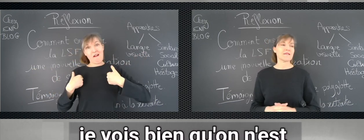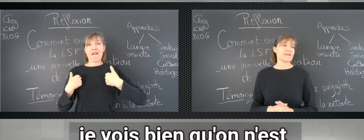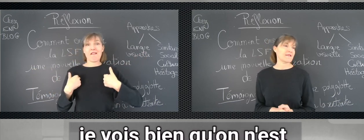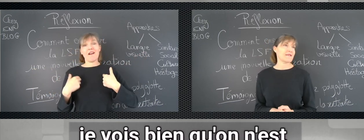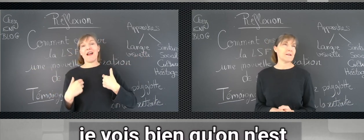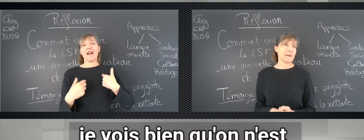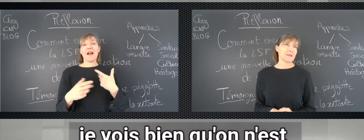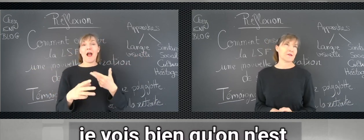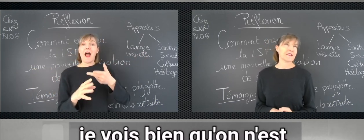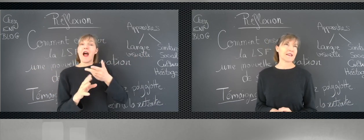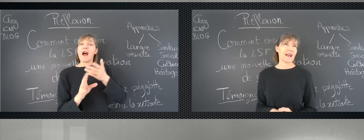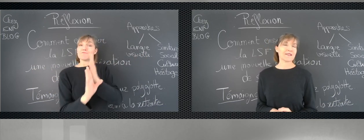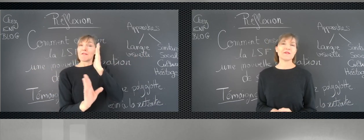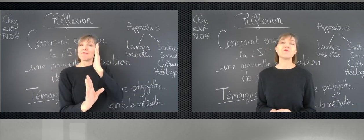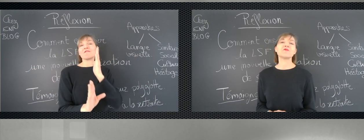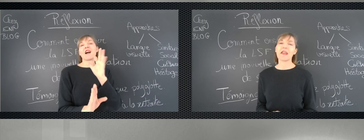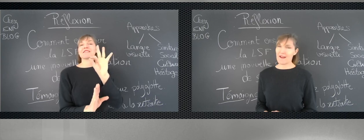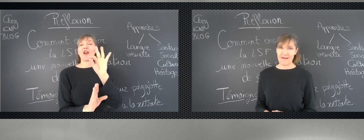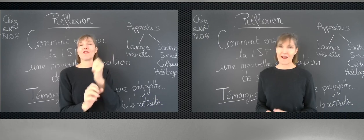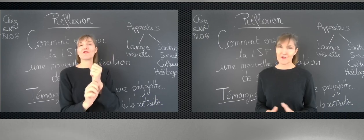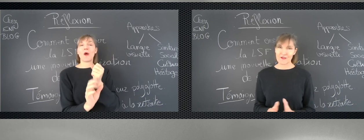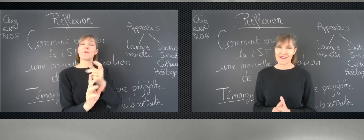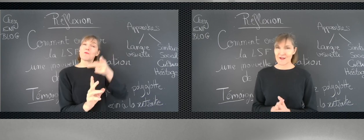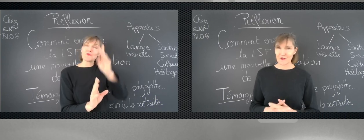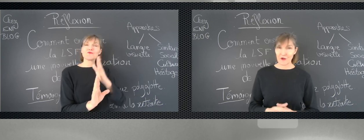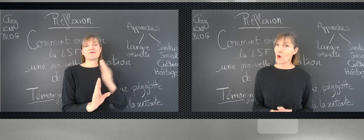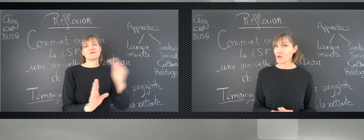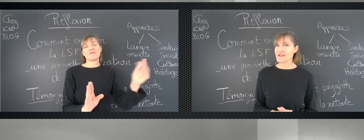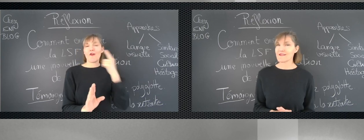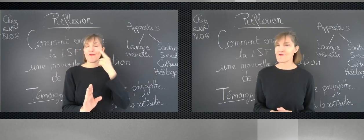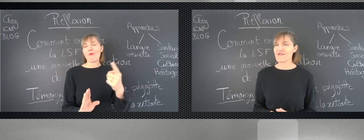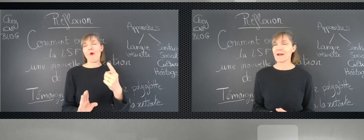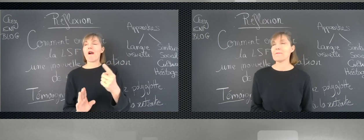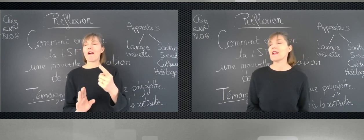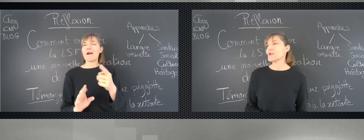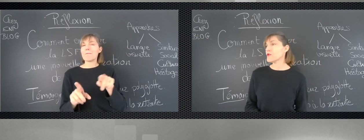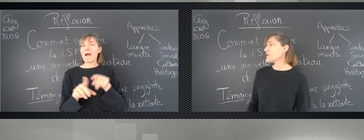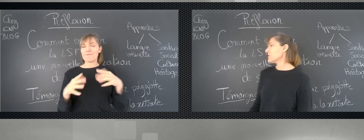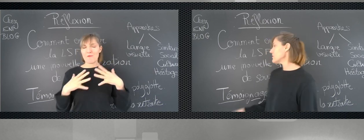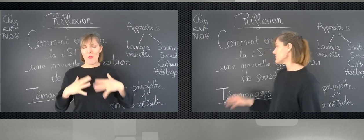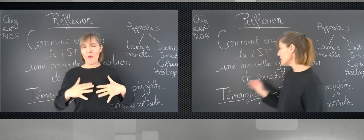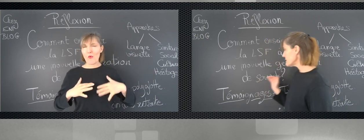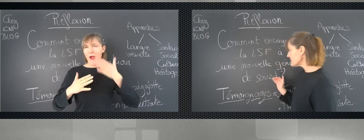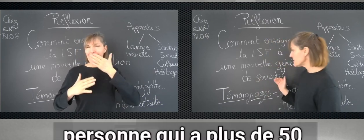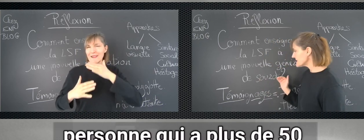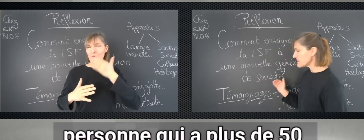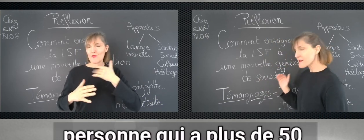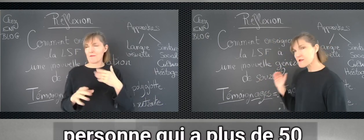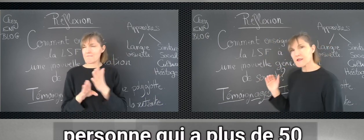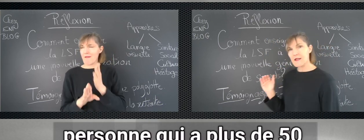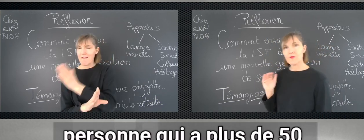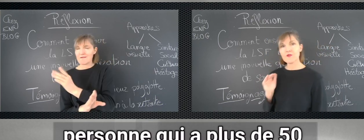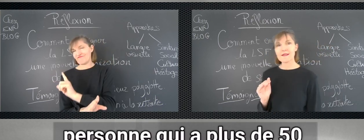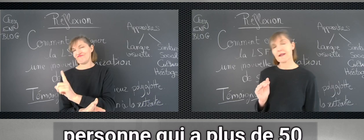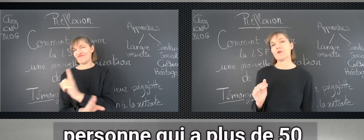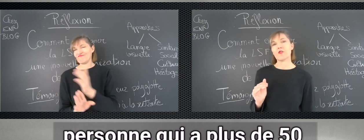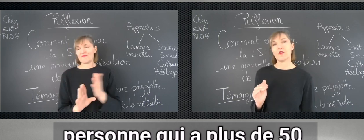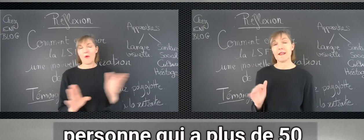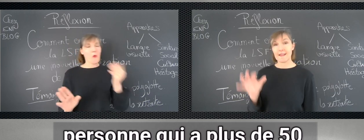se découvrir quand on a 50 ans. On s'est découvert. Donc, cette personne qui a plus de 50 ans et qui